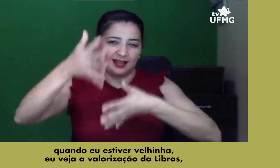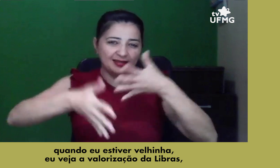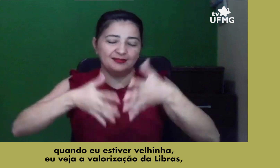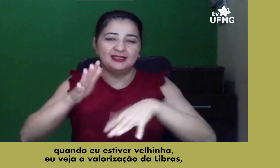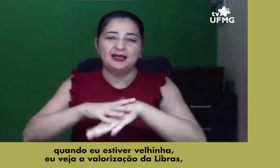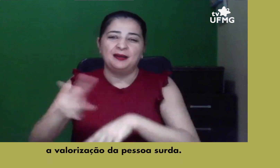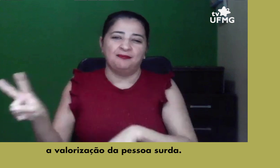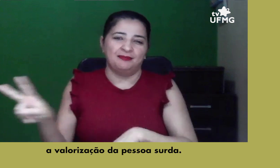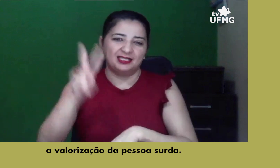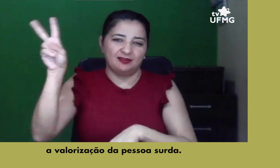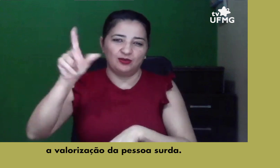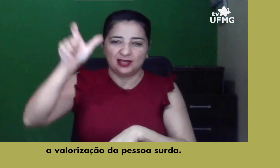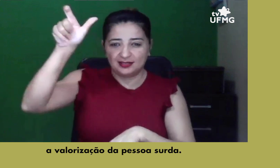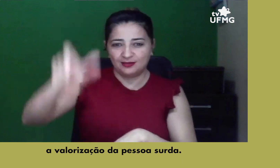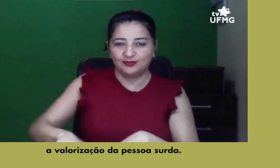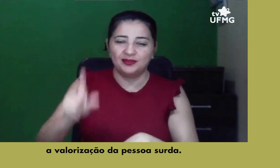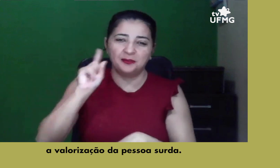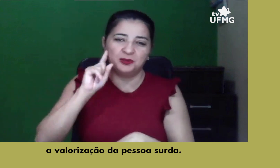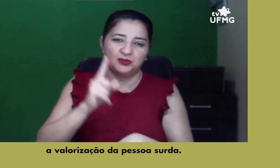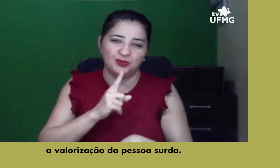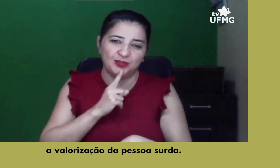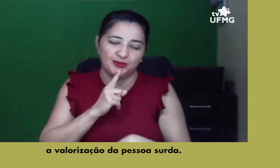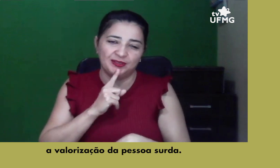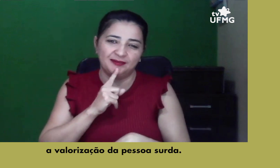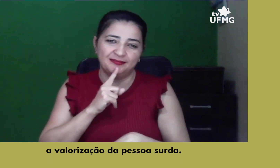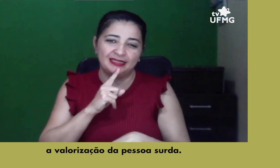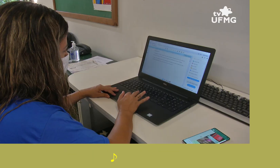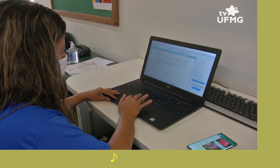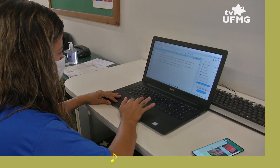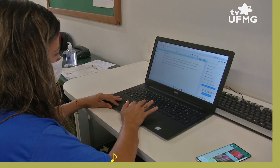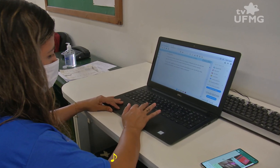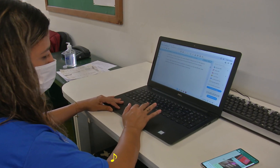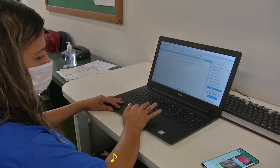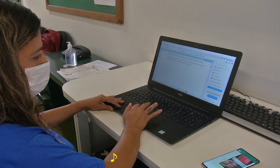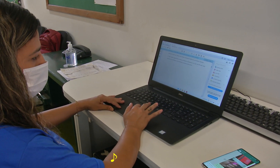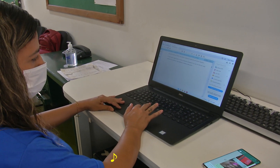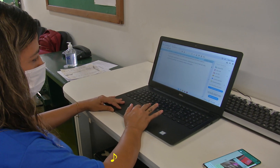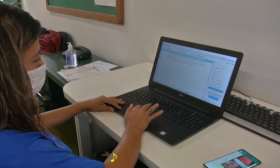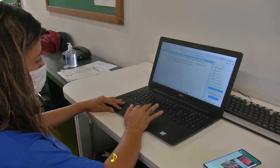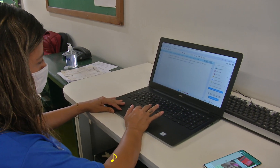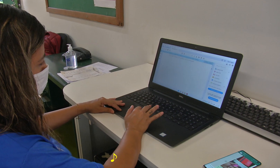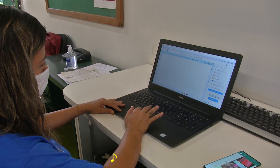da Libras, a valorização da pessoa surda. Tchau.